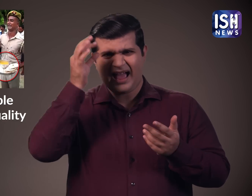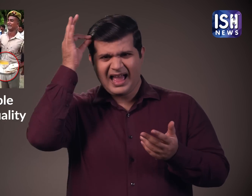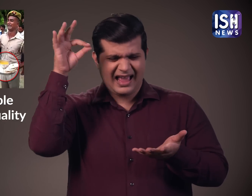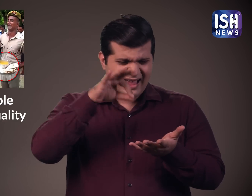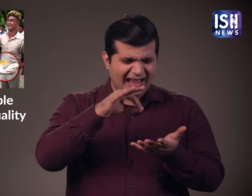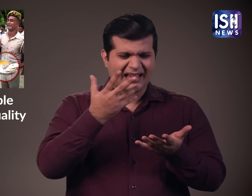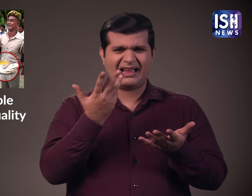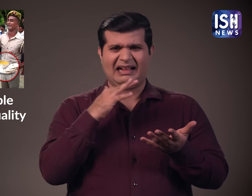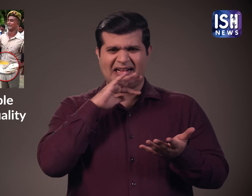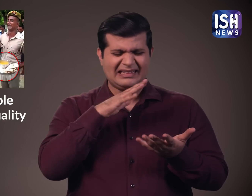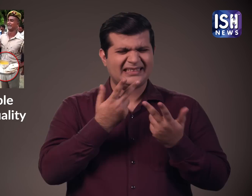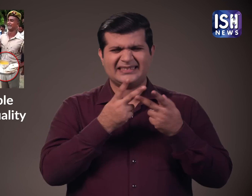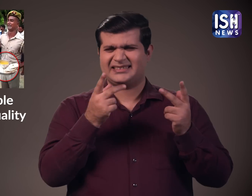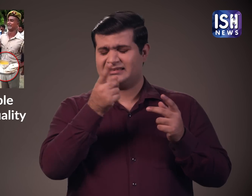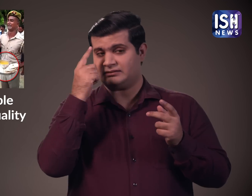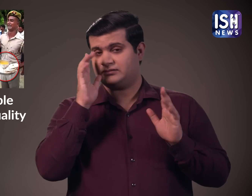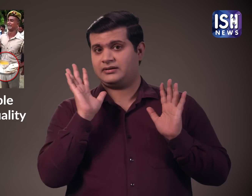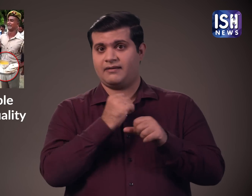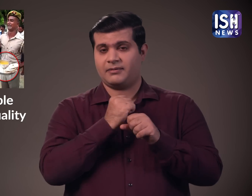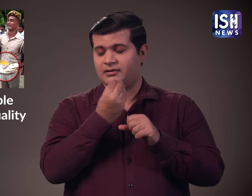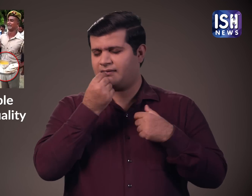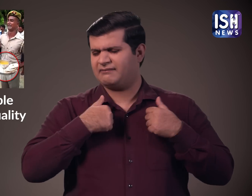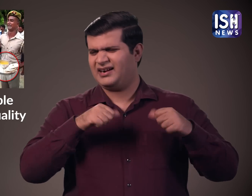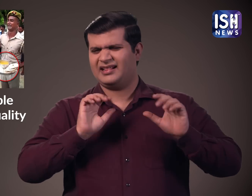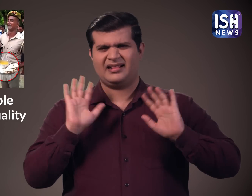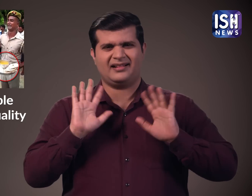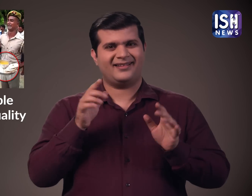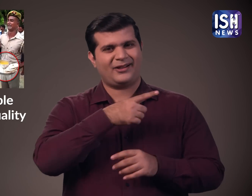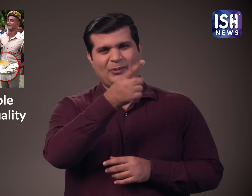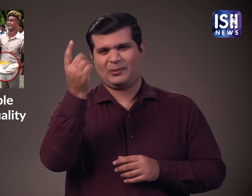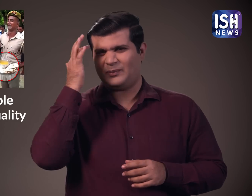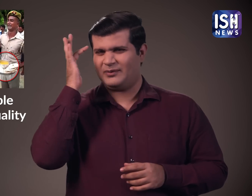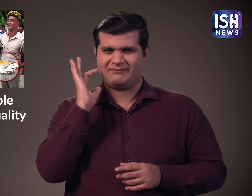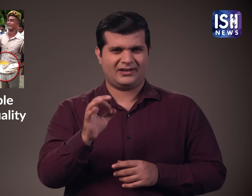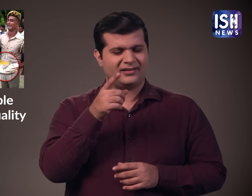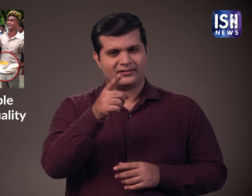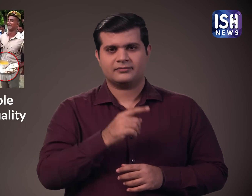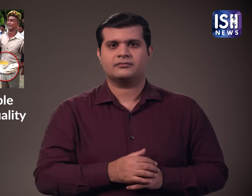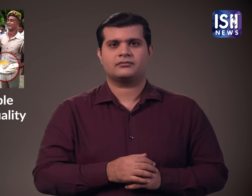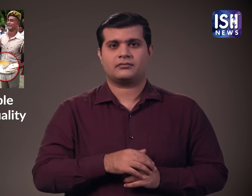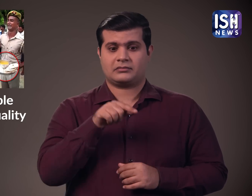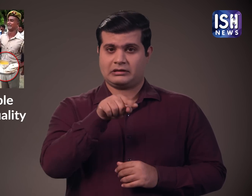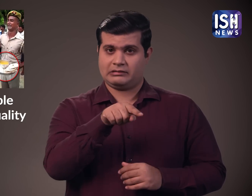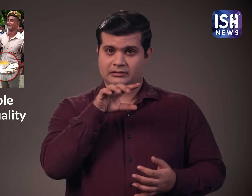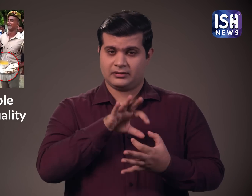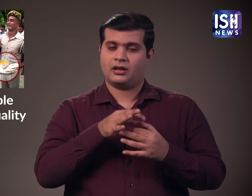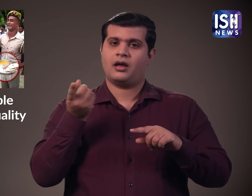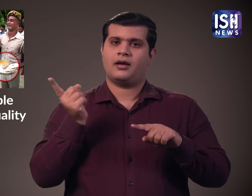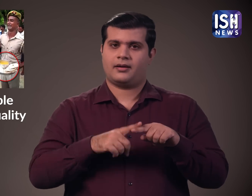बोजन में बालों की किसमे होती है अब जानते हैं कि सरकारी सुविधाओं में खाना असंभव है इससे संबंदिक एक